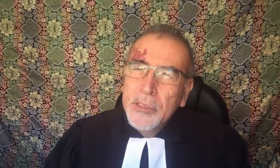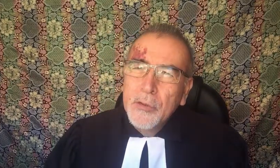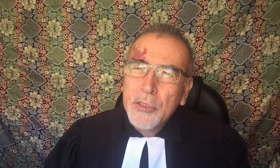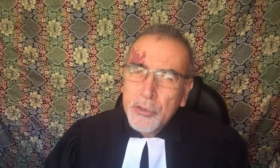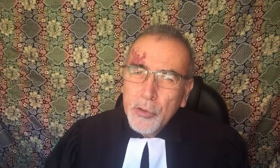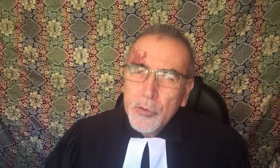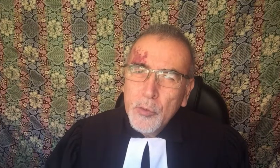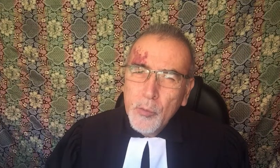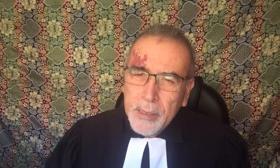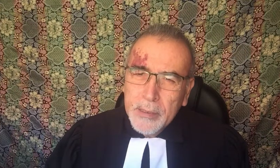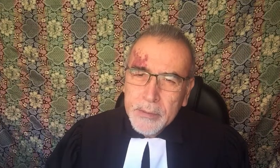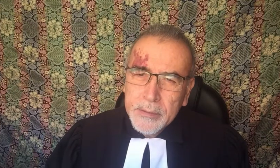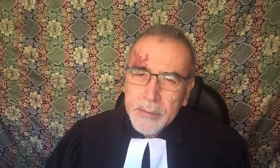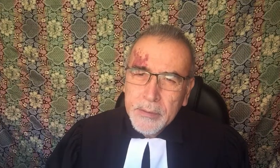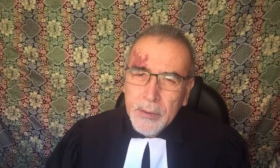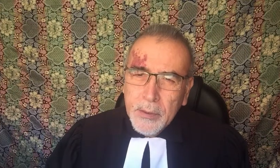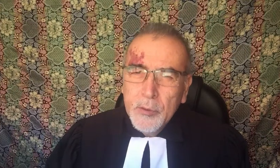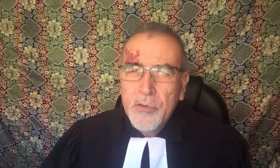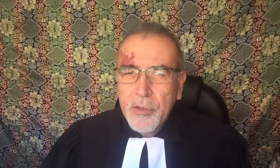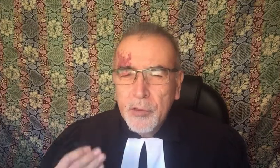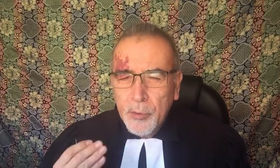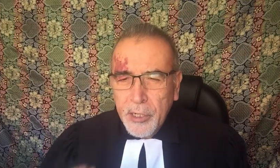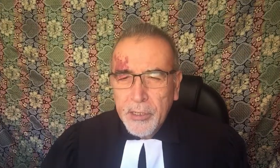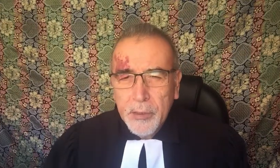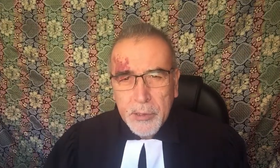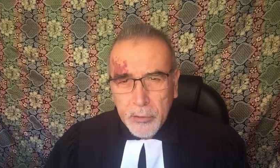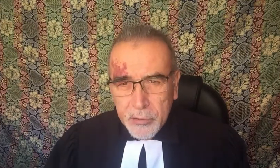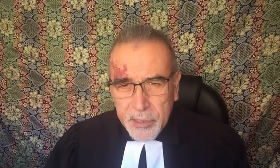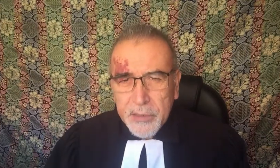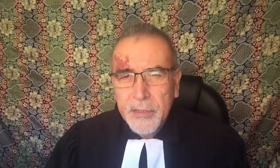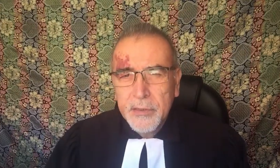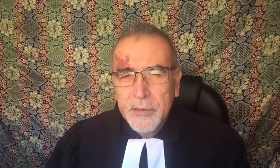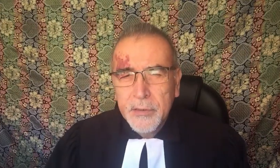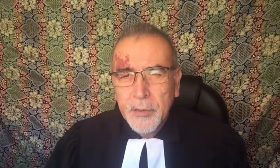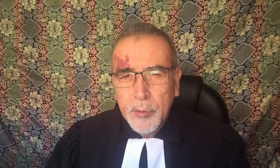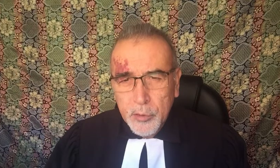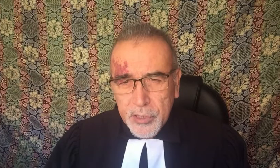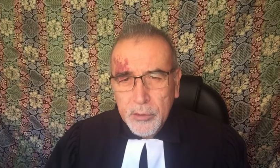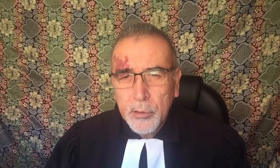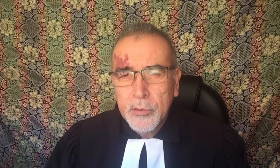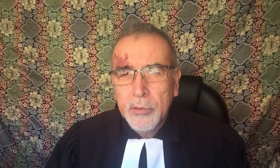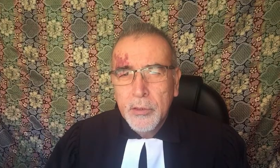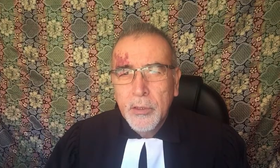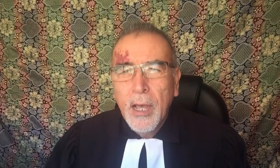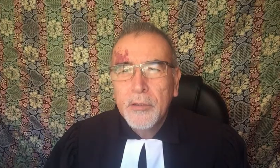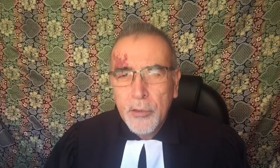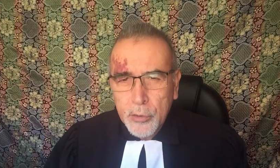condición humana. Nos invito a poner nuestras conciencias, nuestros actos, ante Dios,